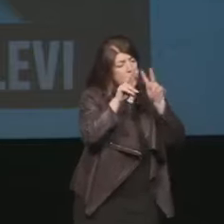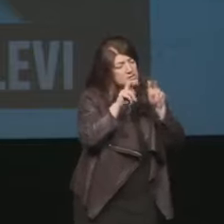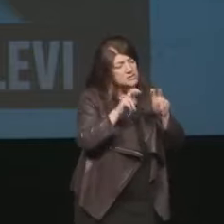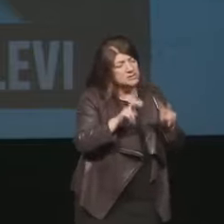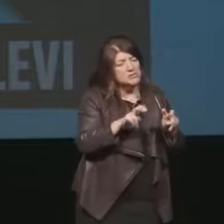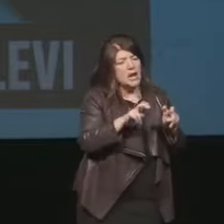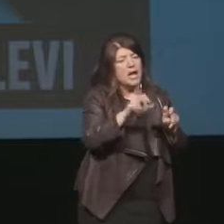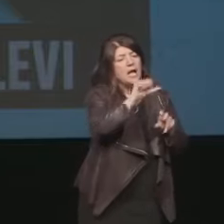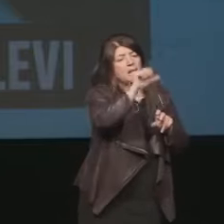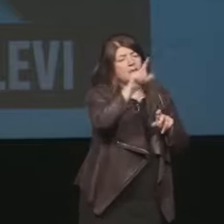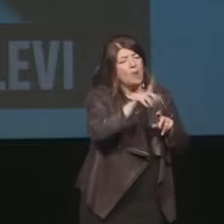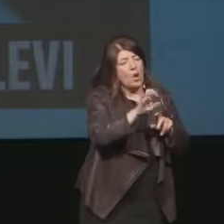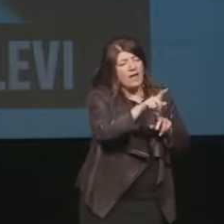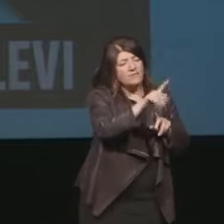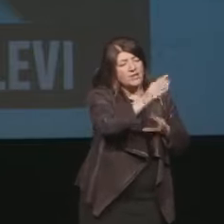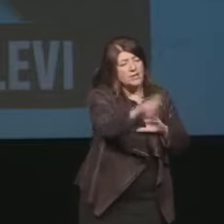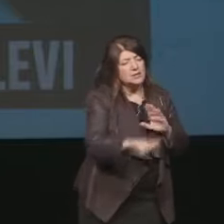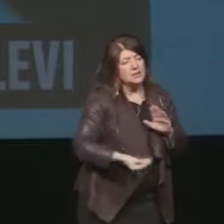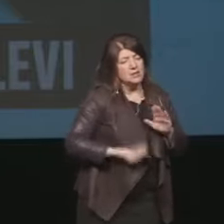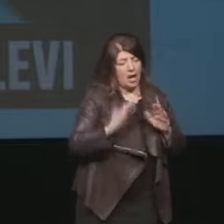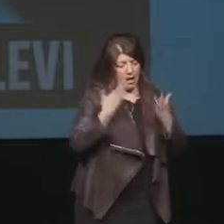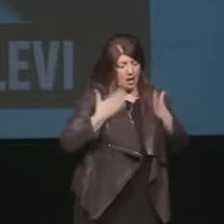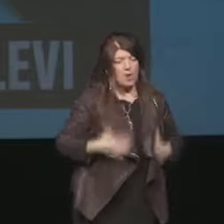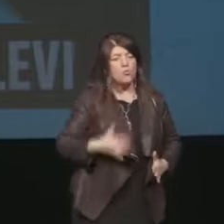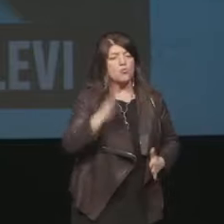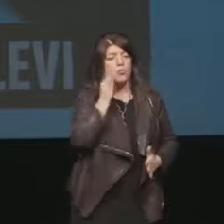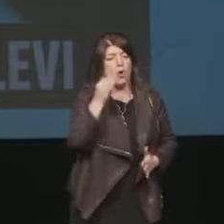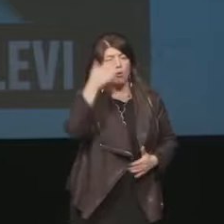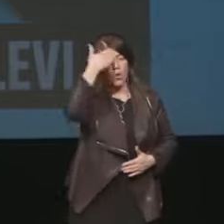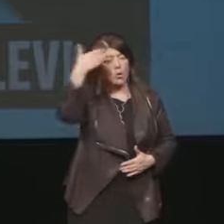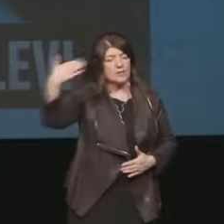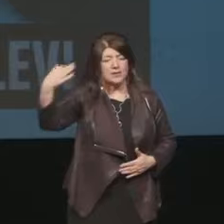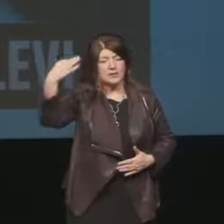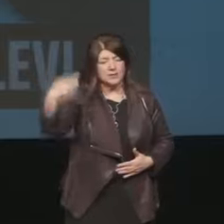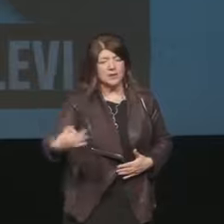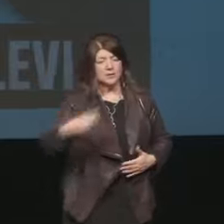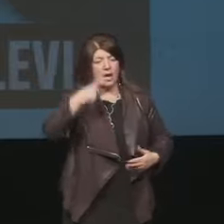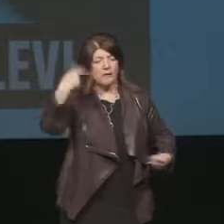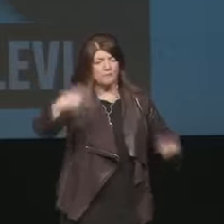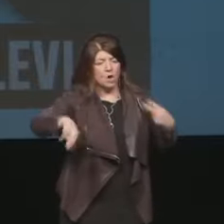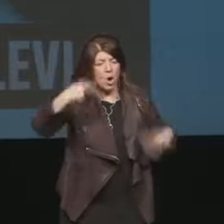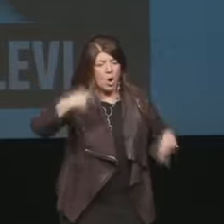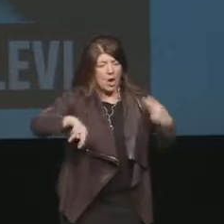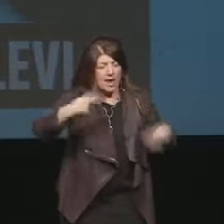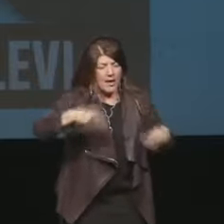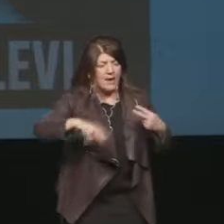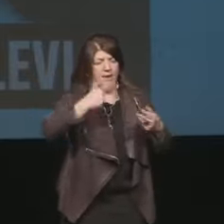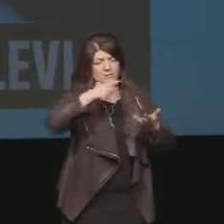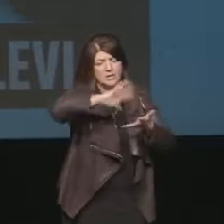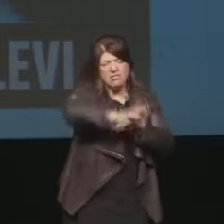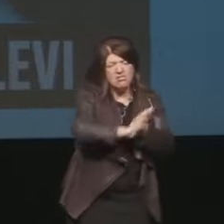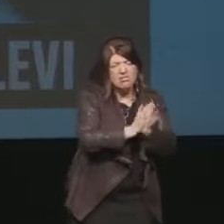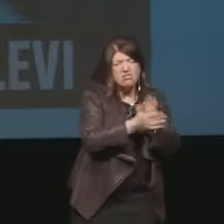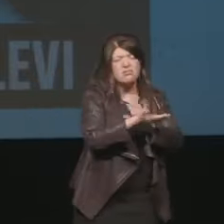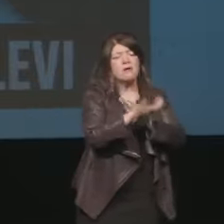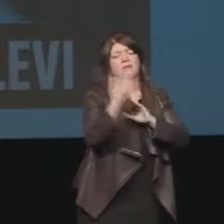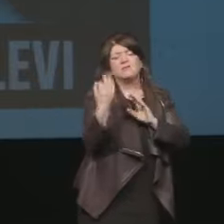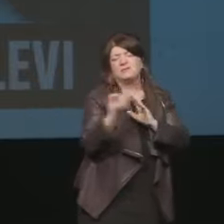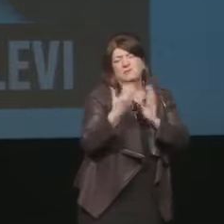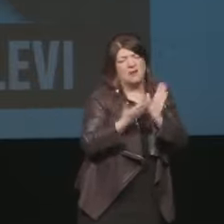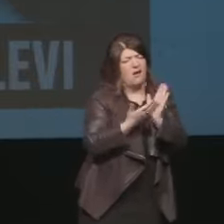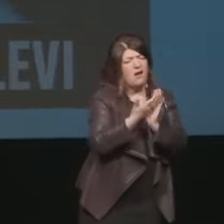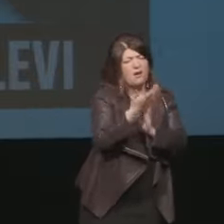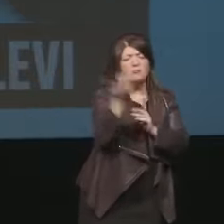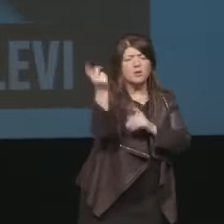dignità dell'uomo va difesa a ogni generazione e dal momento che esclusione violenza e prevaricazione hanno un posto a tavola anche nel